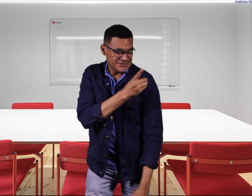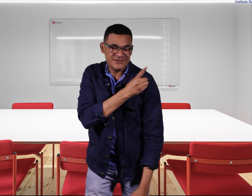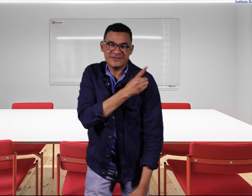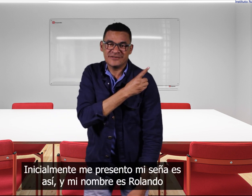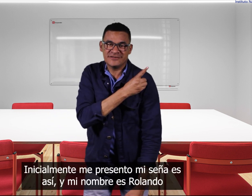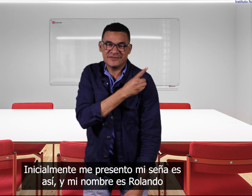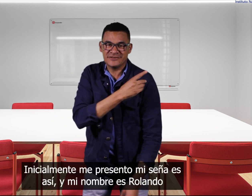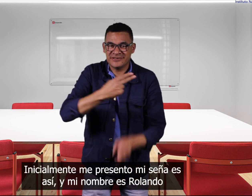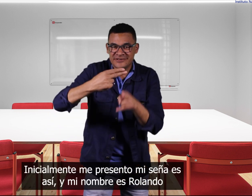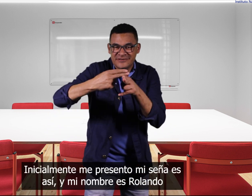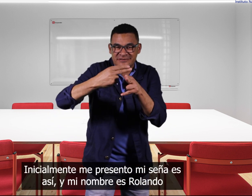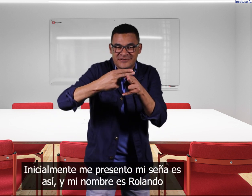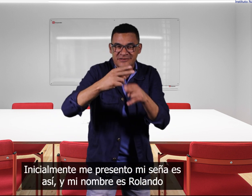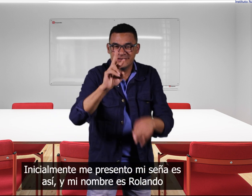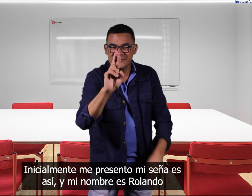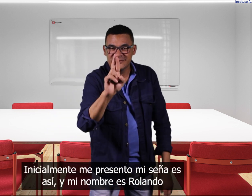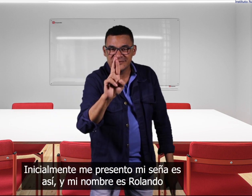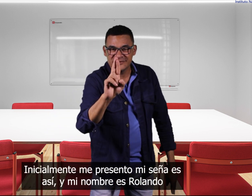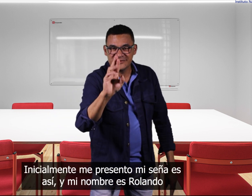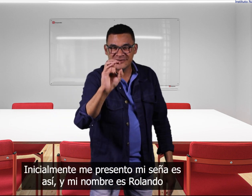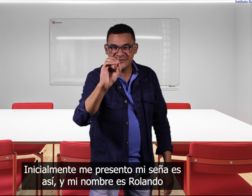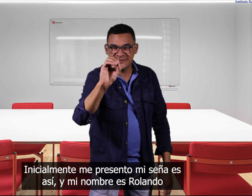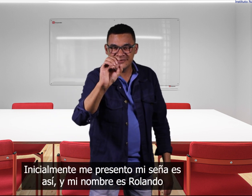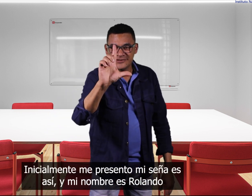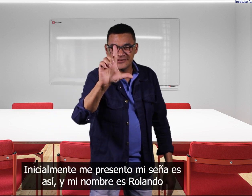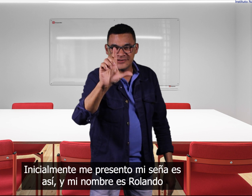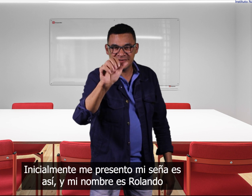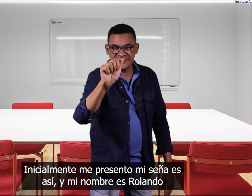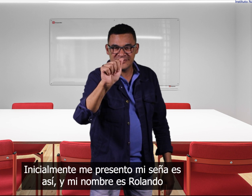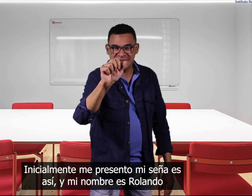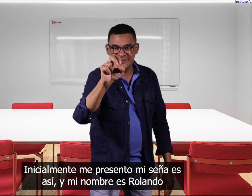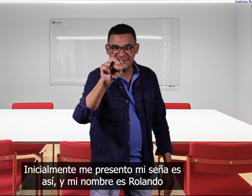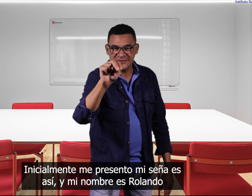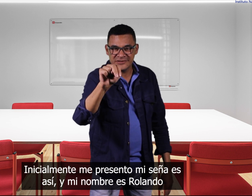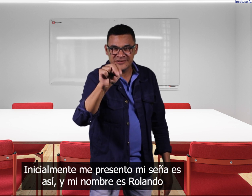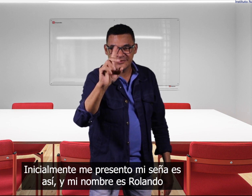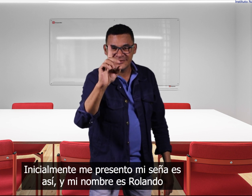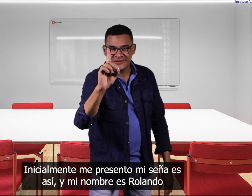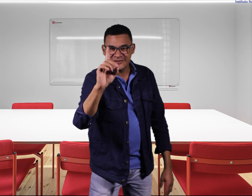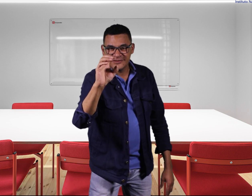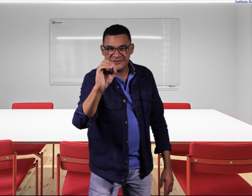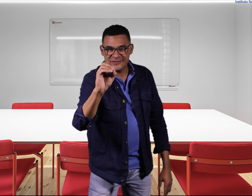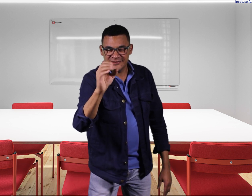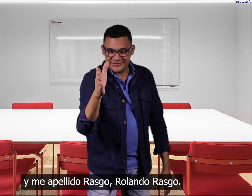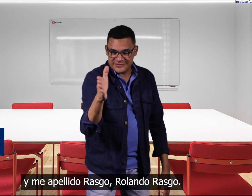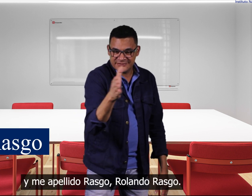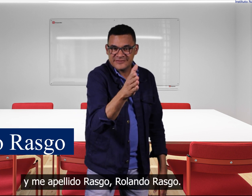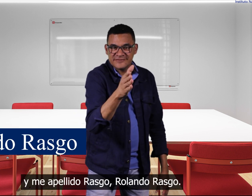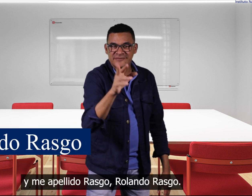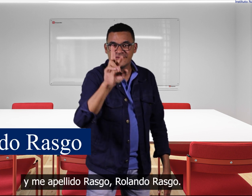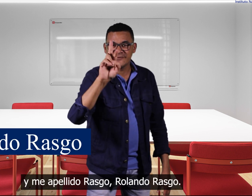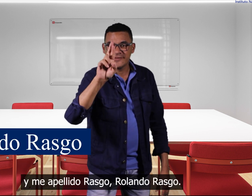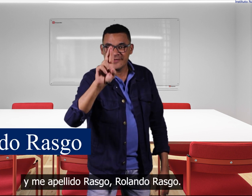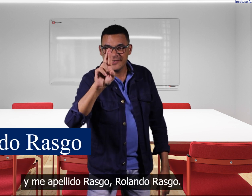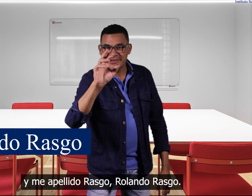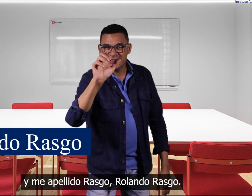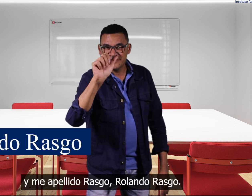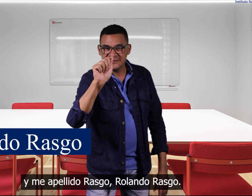inicialmente me presento mi seña es así y mi nombre es Rolando y mi apellido Rasgo